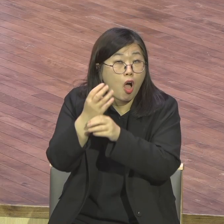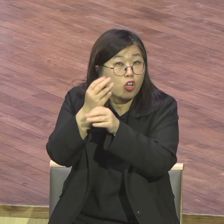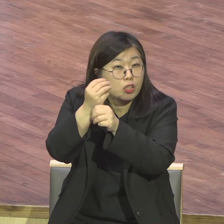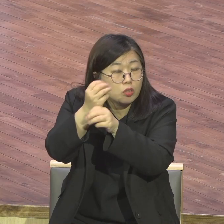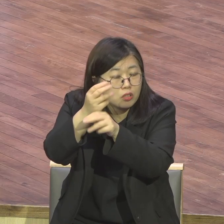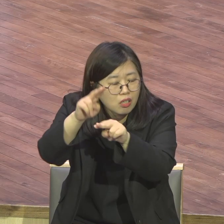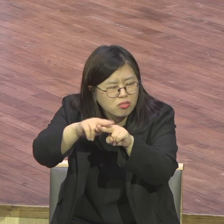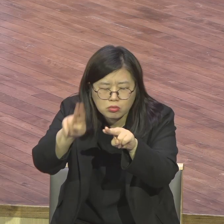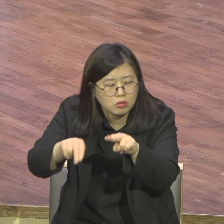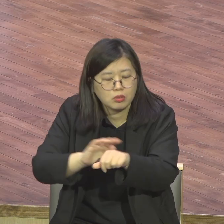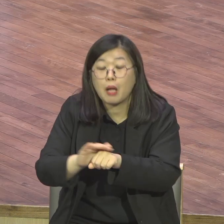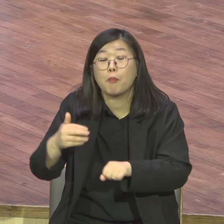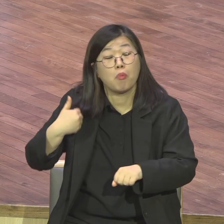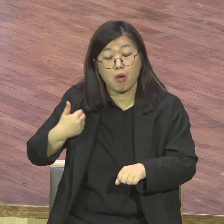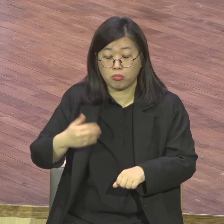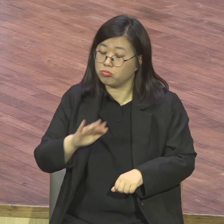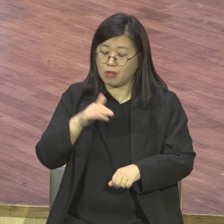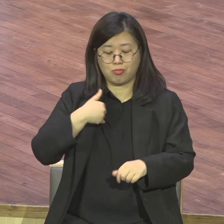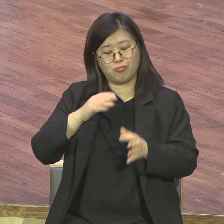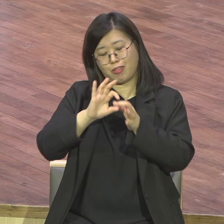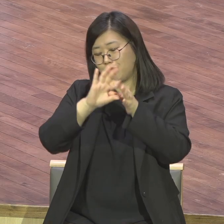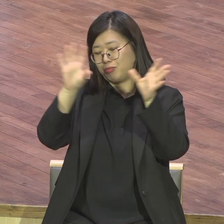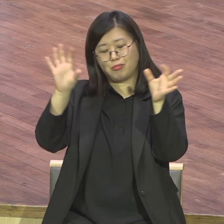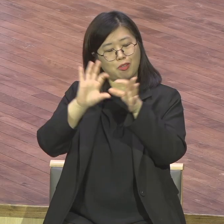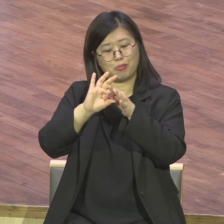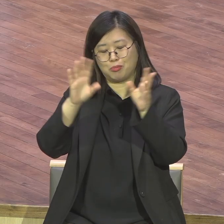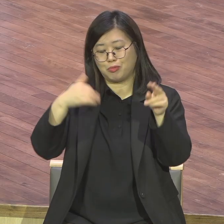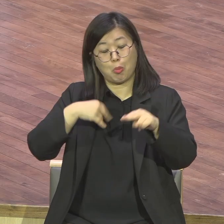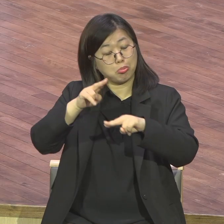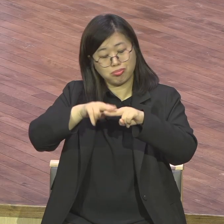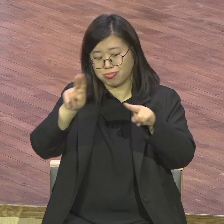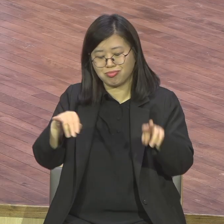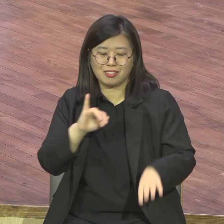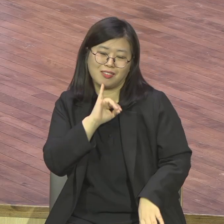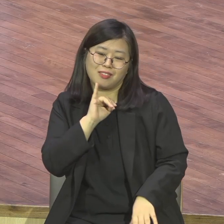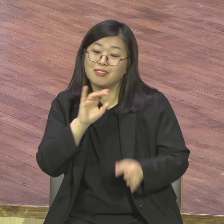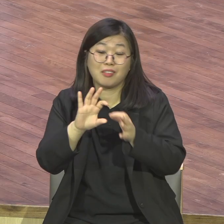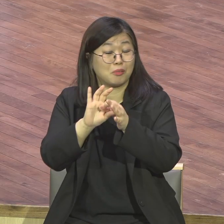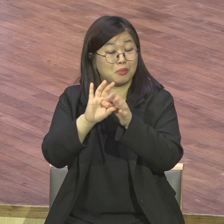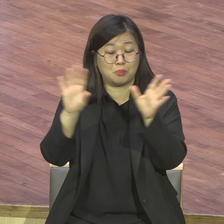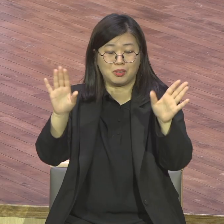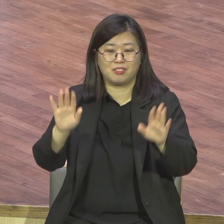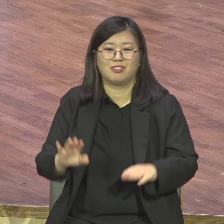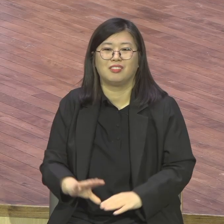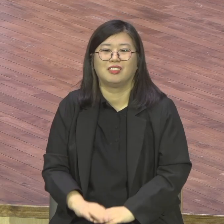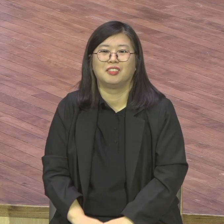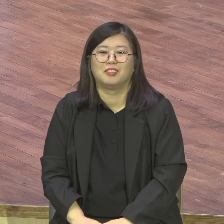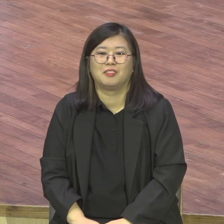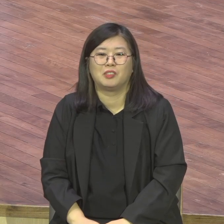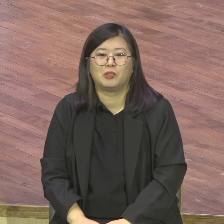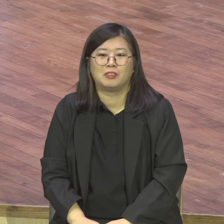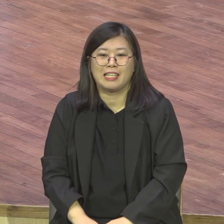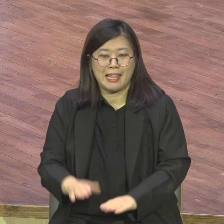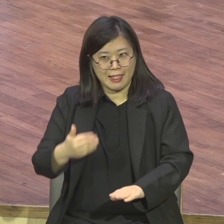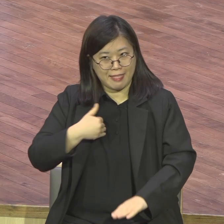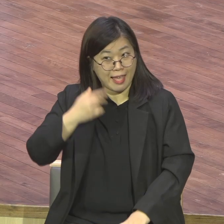교회가 편안하고 가장 잘 되고 가장 안전할 때 될 때 그때